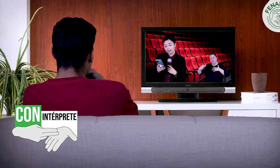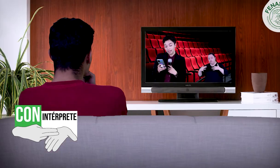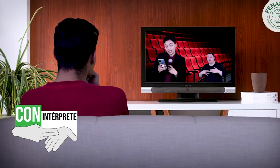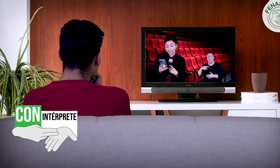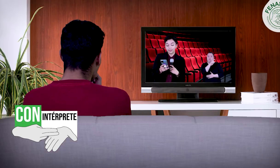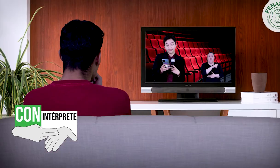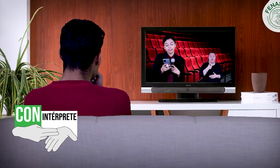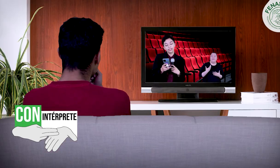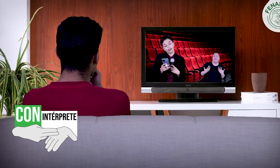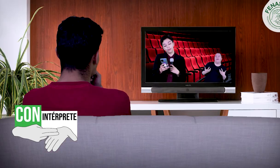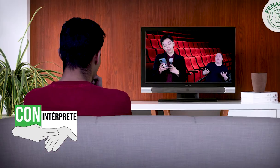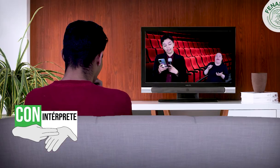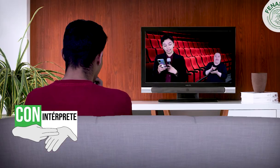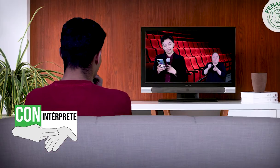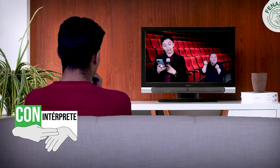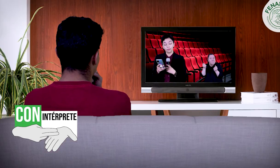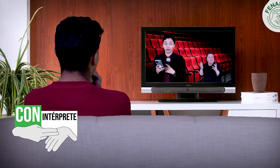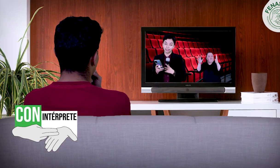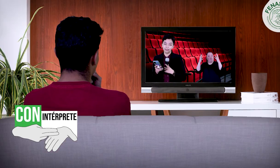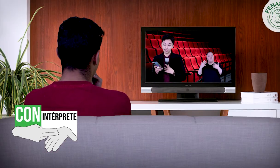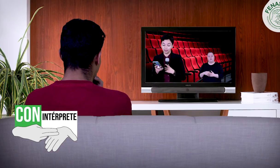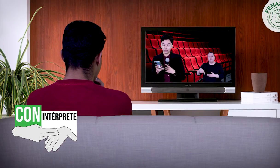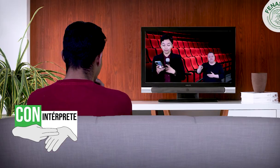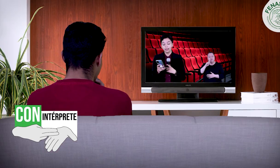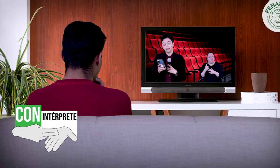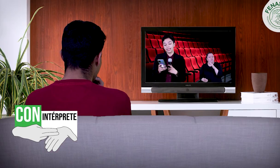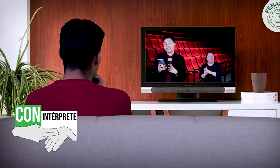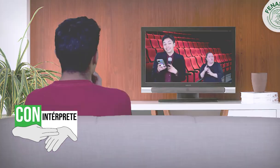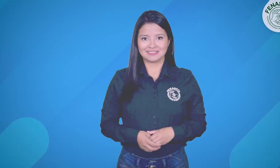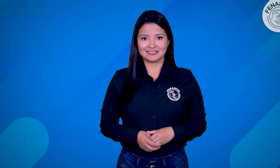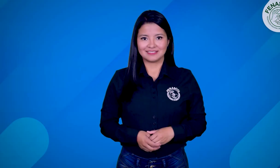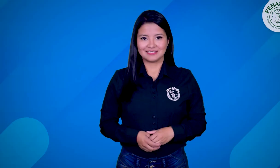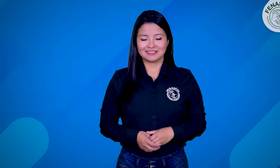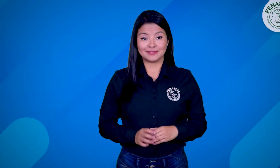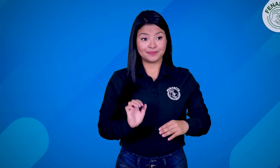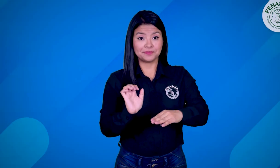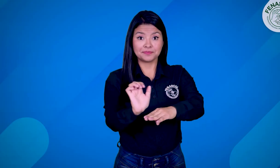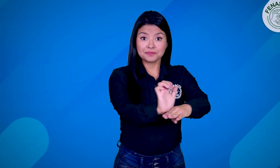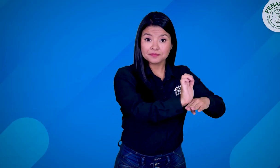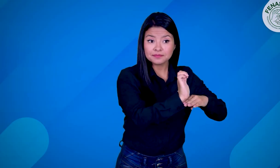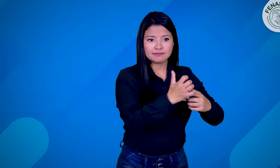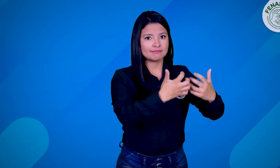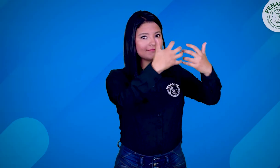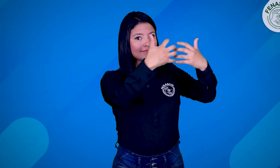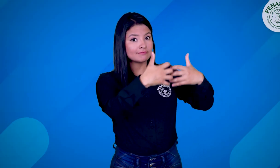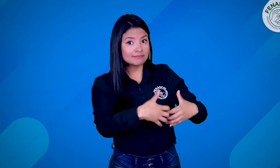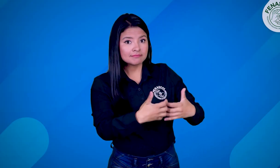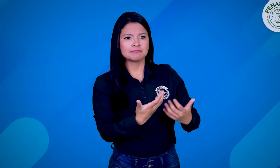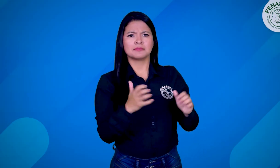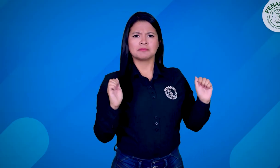Este festival se creó por la necesidad de mujeres cabeza de hogar de incentivo... Para que tu entidad o empresa en